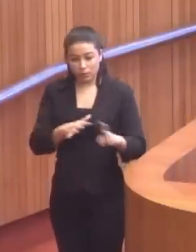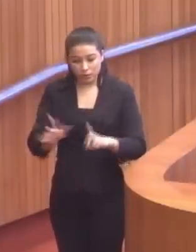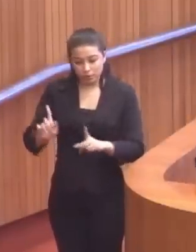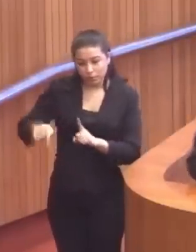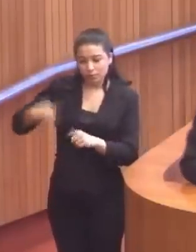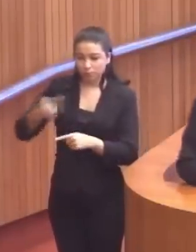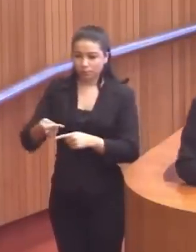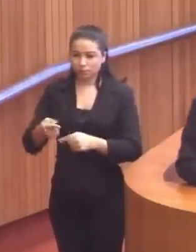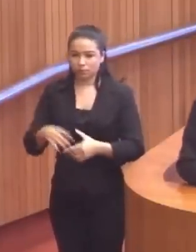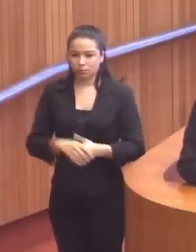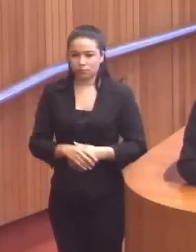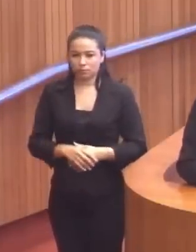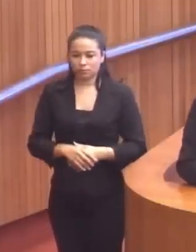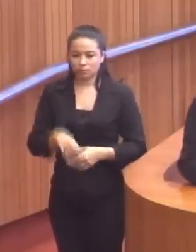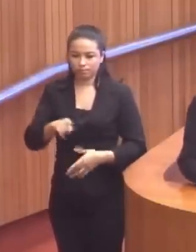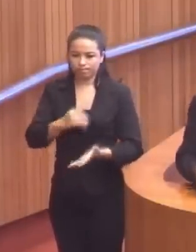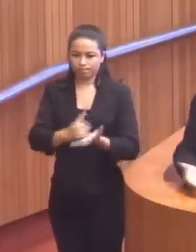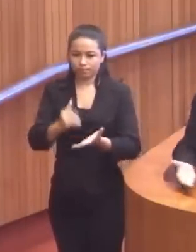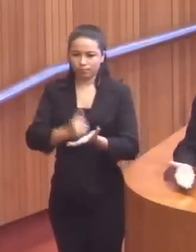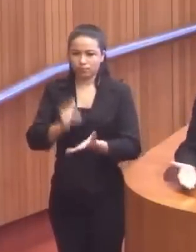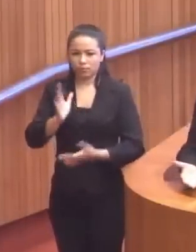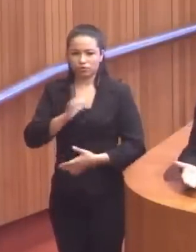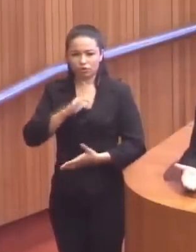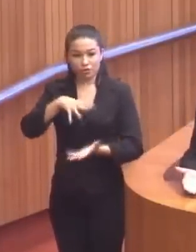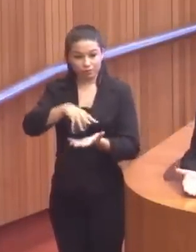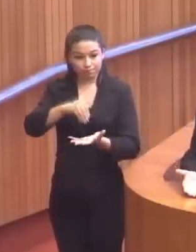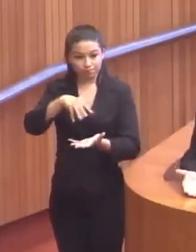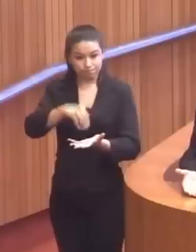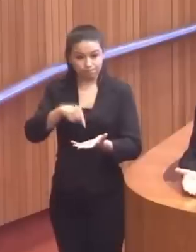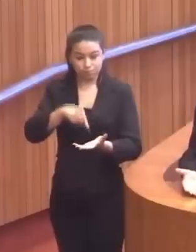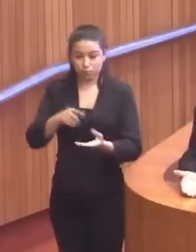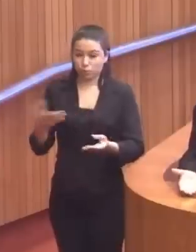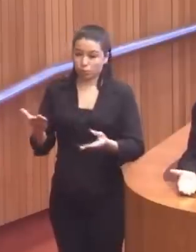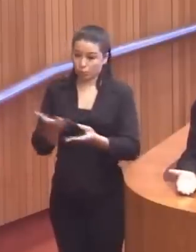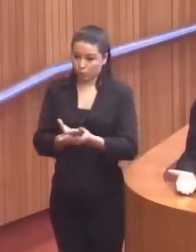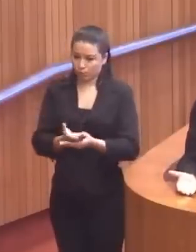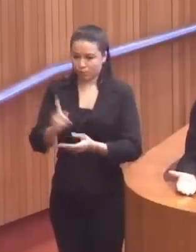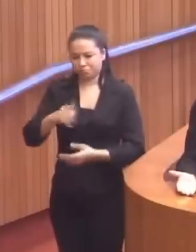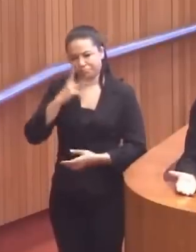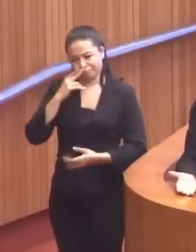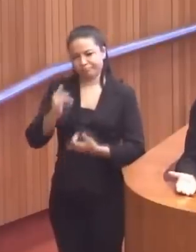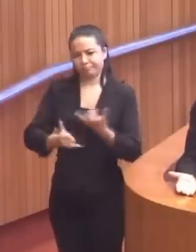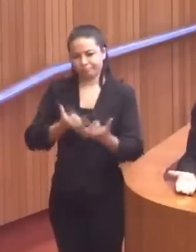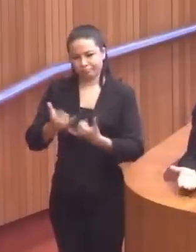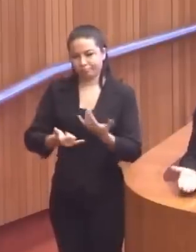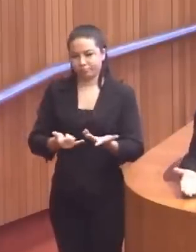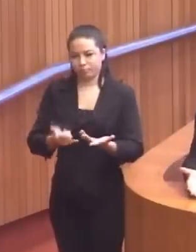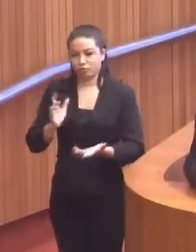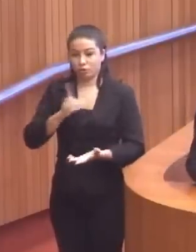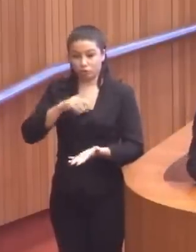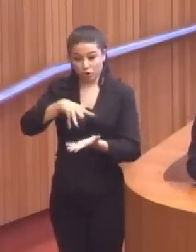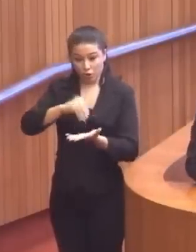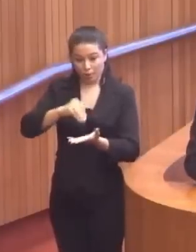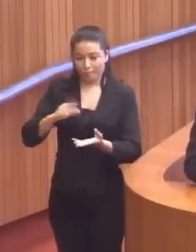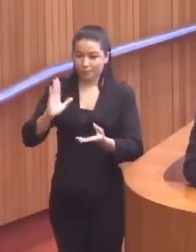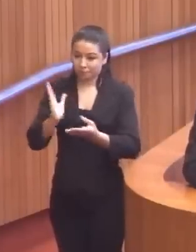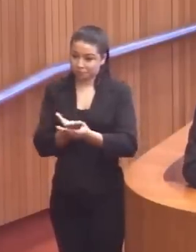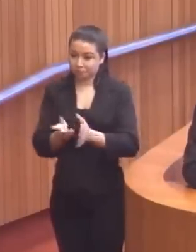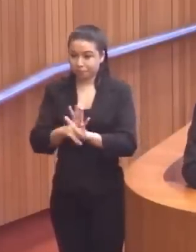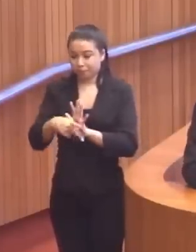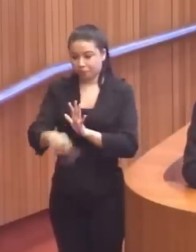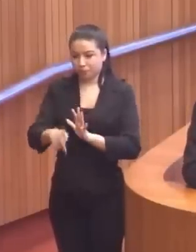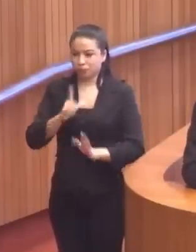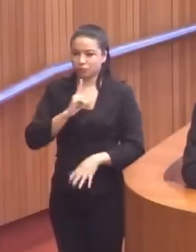semana seguinte, o secretário já tinha cópia do documento. Isso é brincadeira. Já tinha cópia do